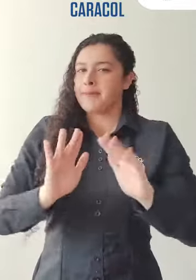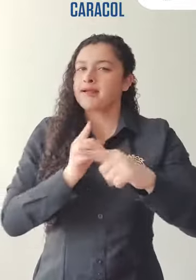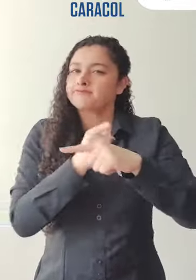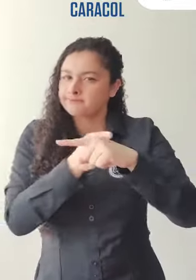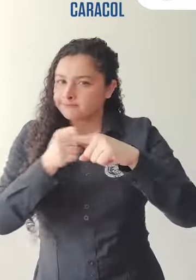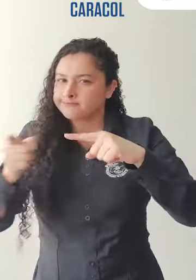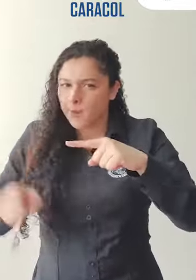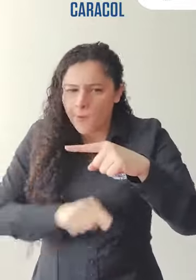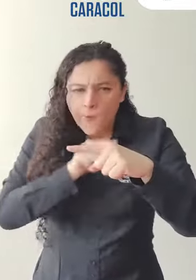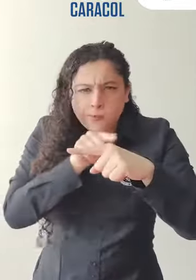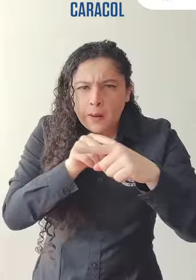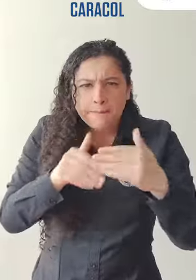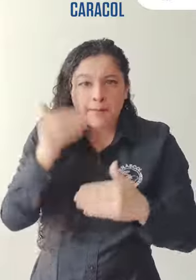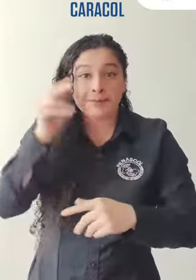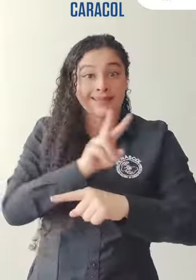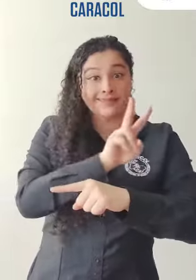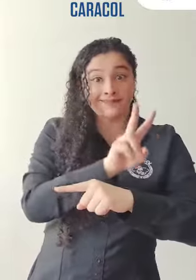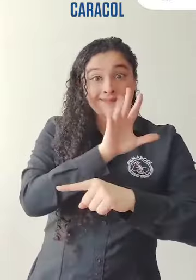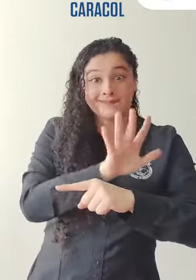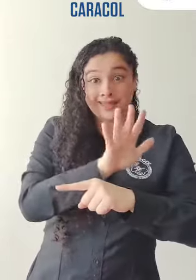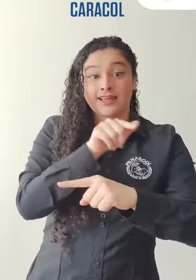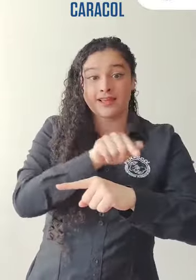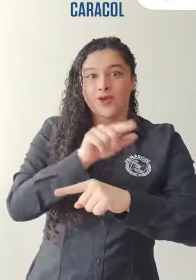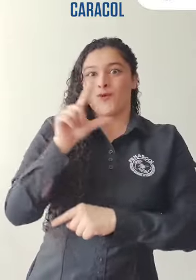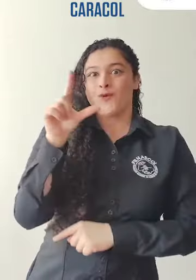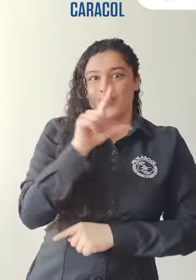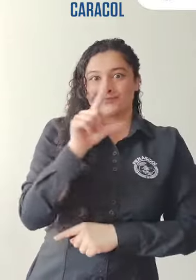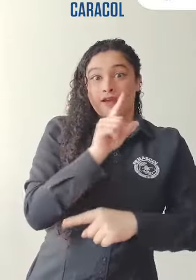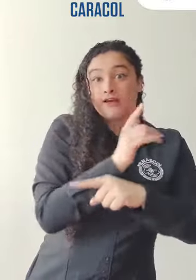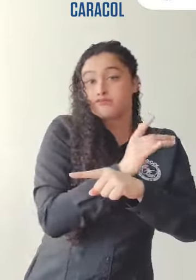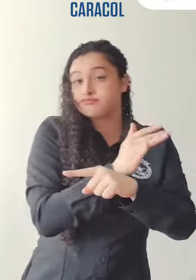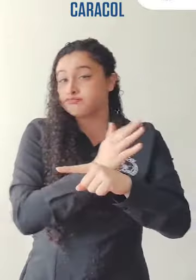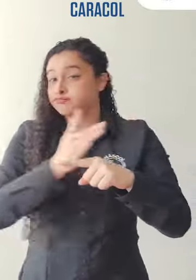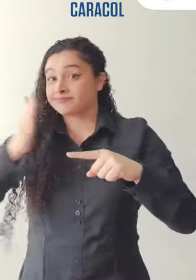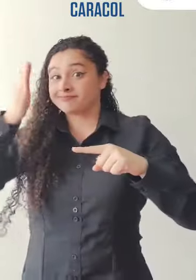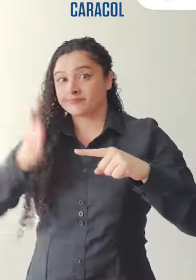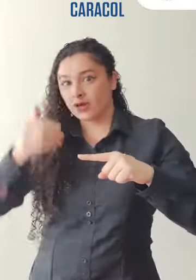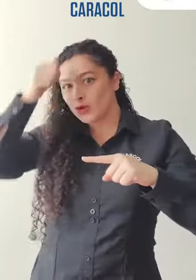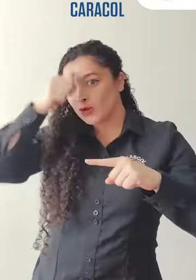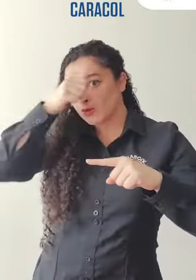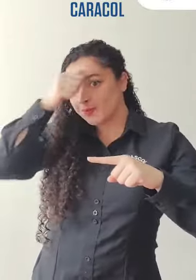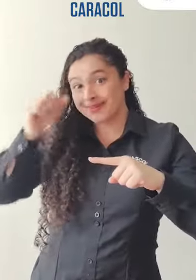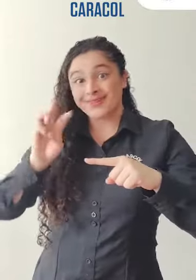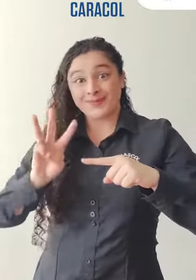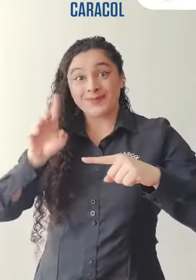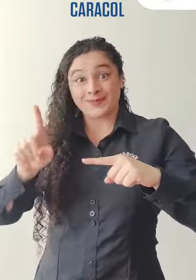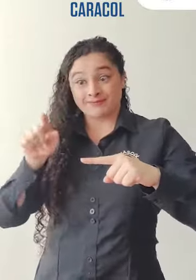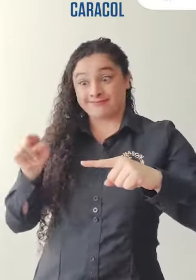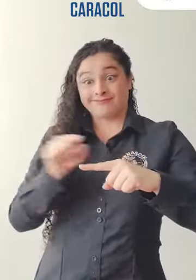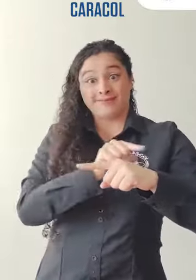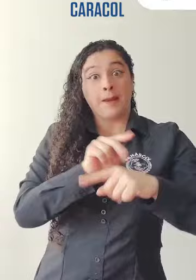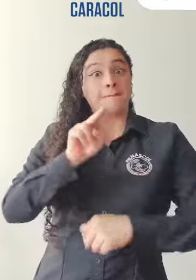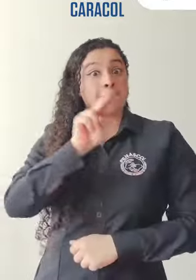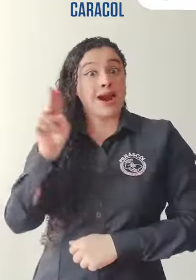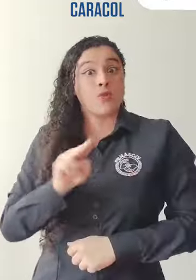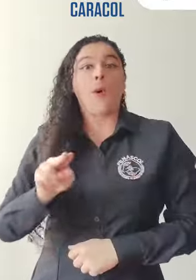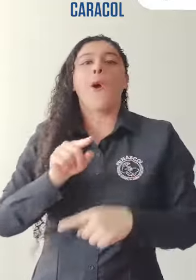Semana Santa, que va del lunes 25 al domingo 31 de marzo, los horarios tendrán algunos cambios.